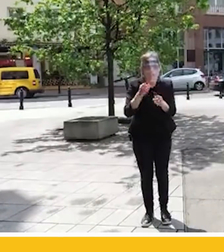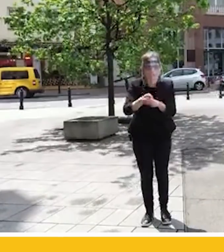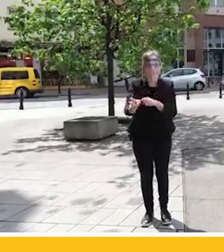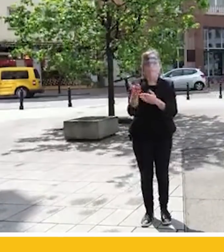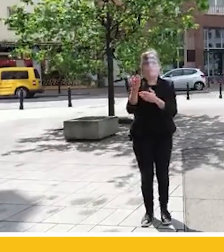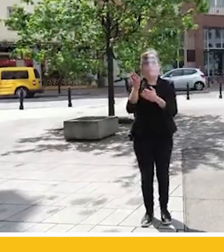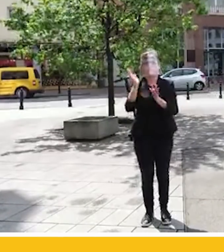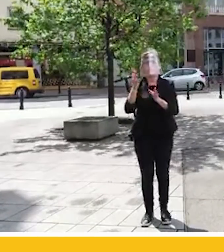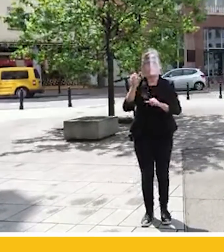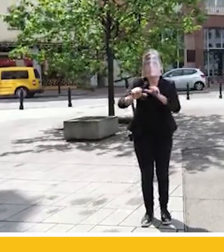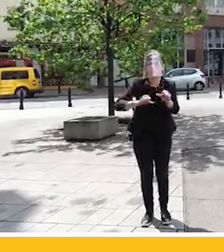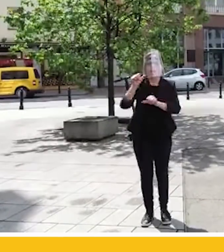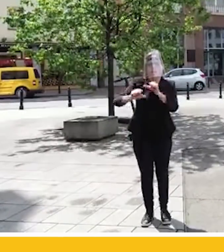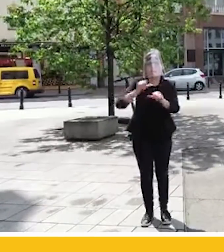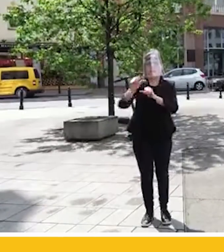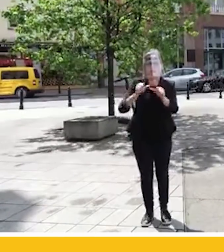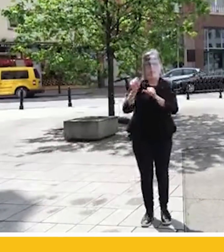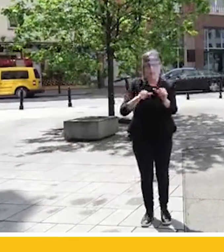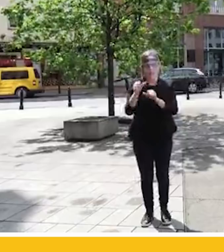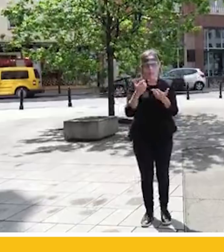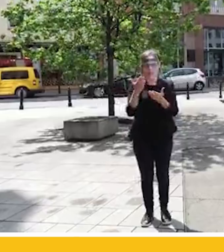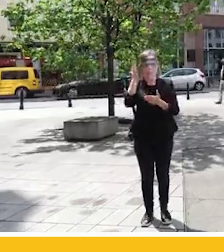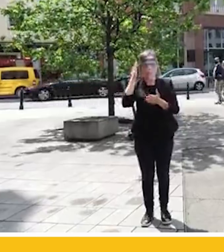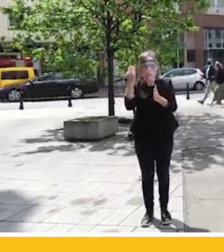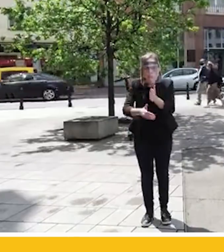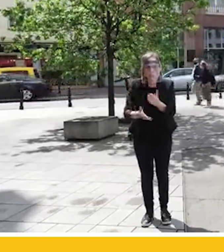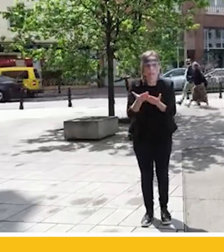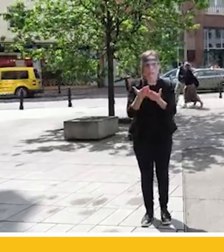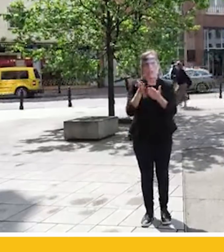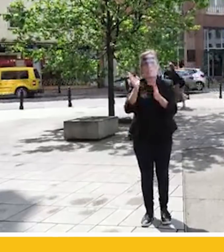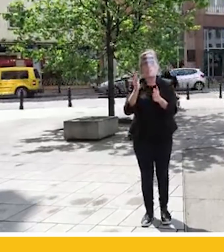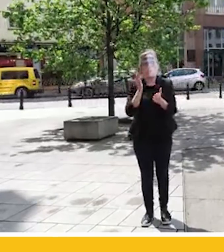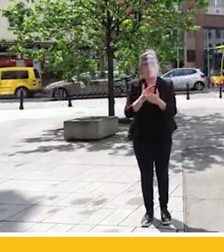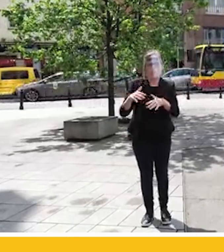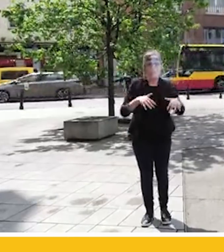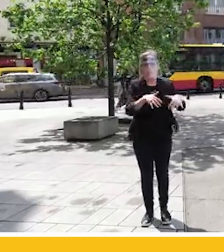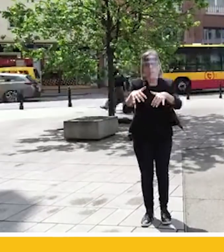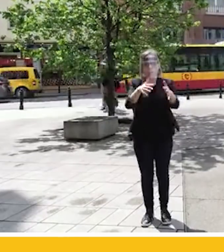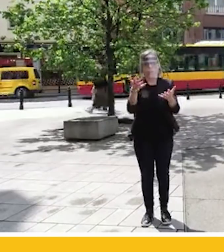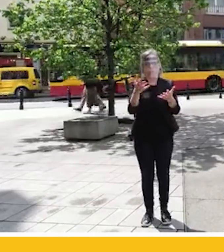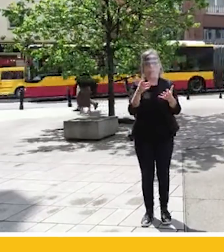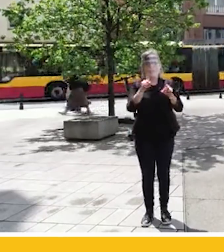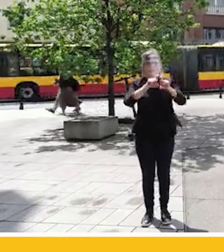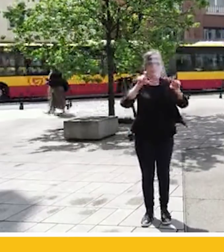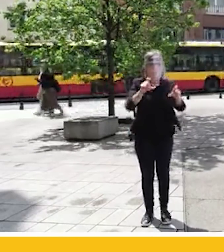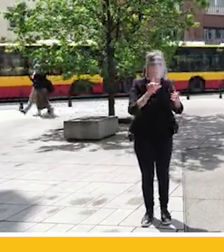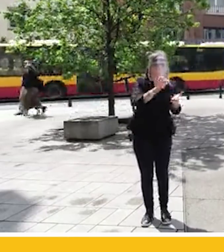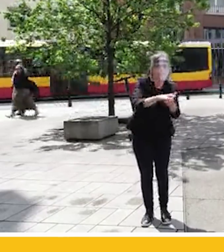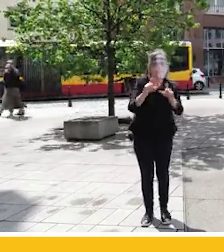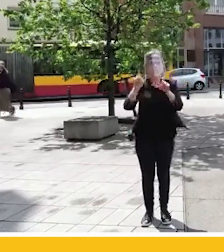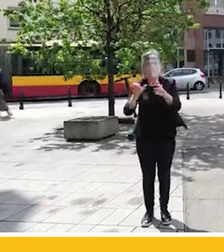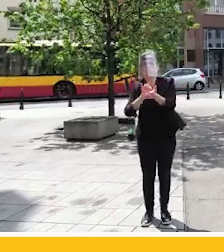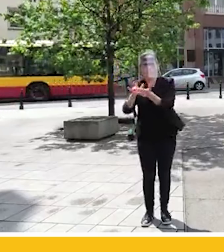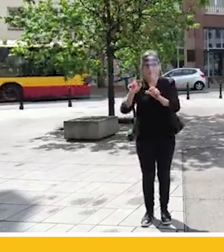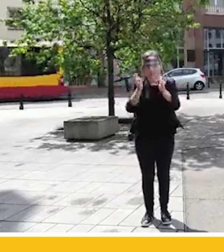kolejne, a czasem lata i utrata mieszkania. Potem już tylko tułaczka po kolejnych placówkach na terenie całej